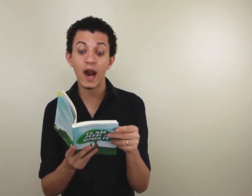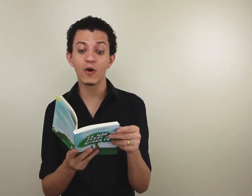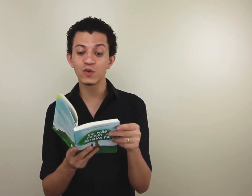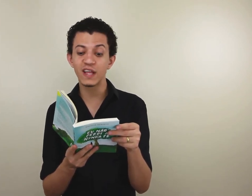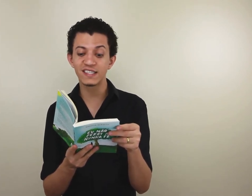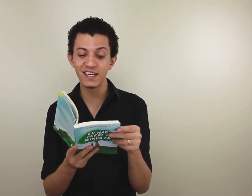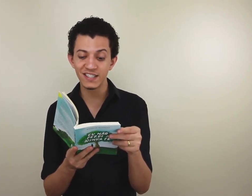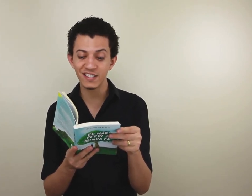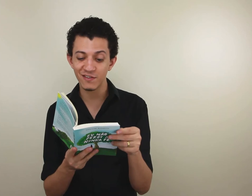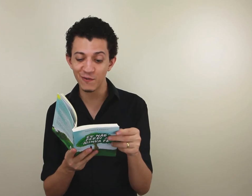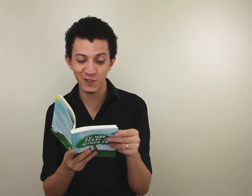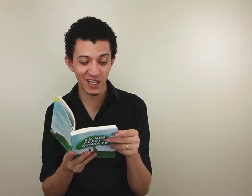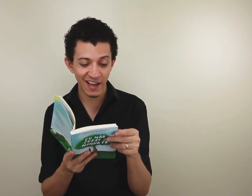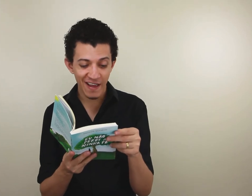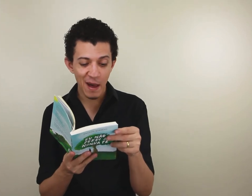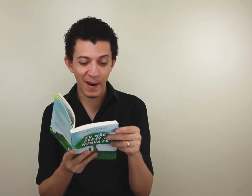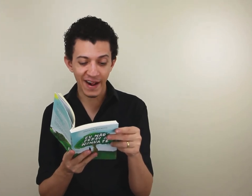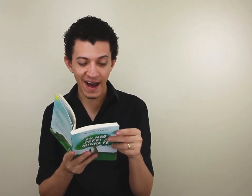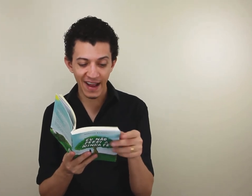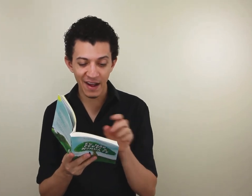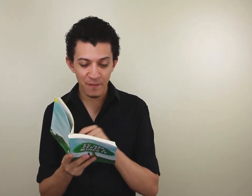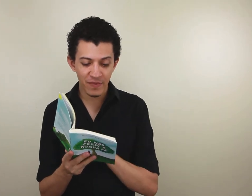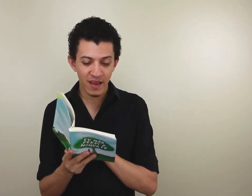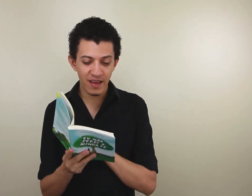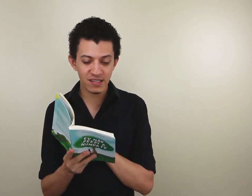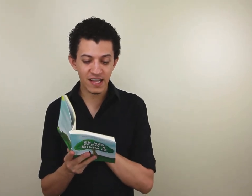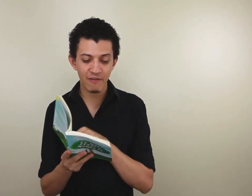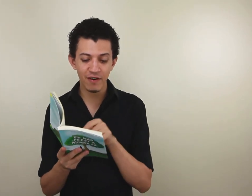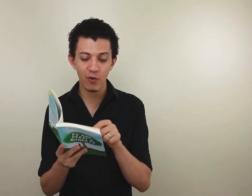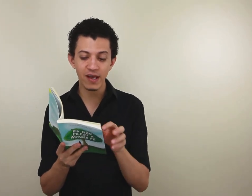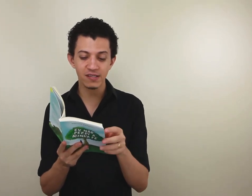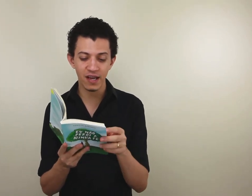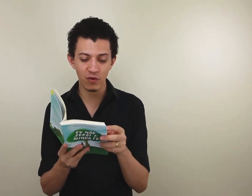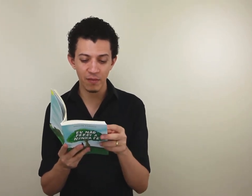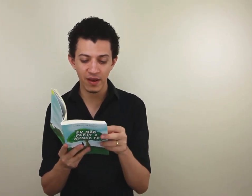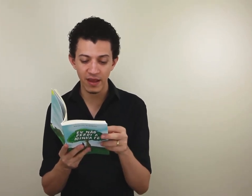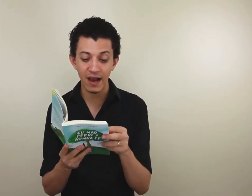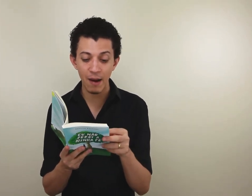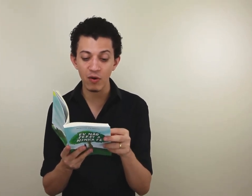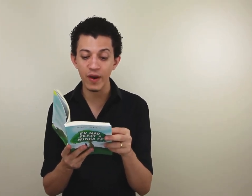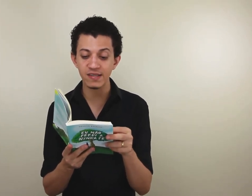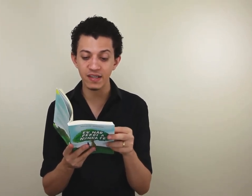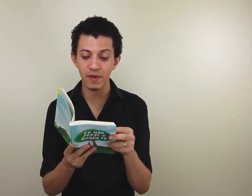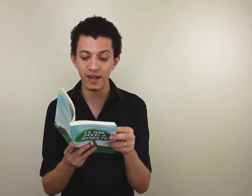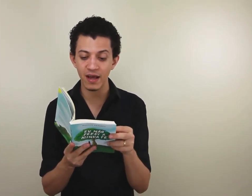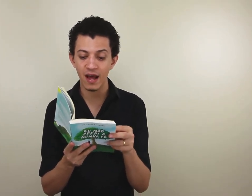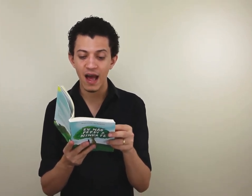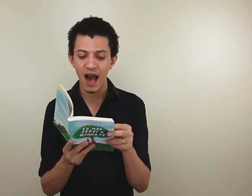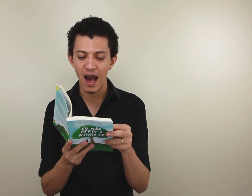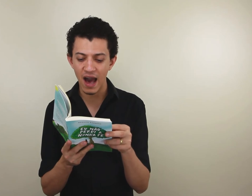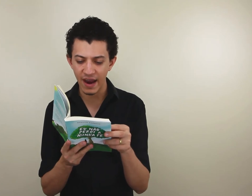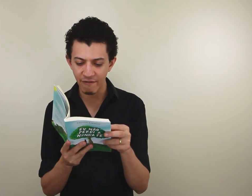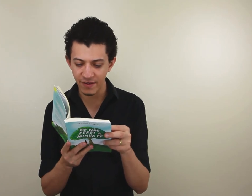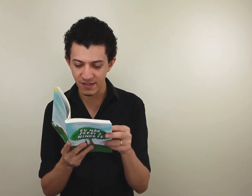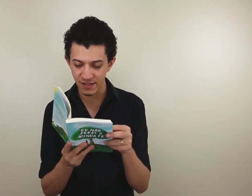garoto decide fugir para Nárnia e acaba conhecendo a menina Araviz,